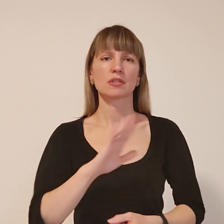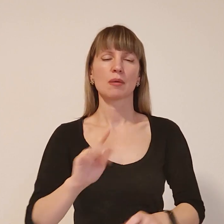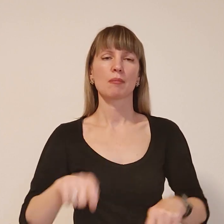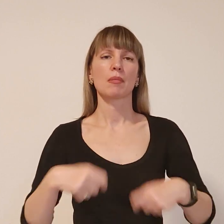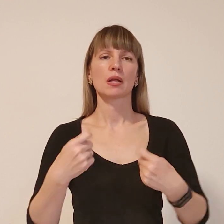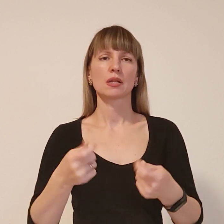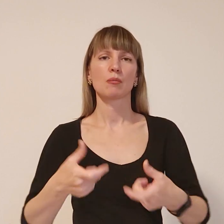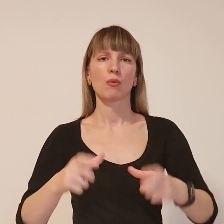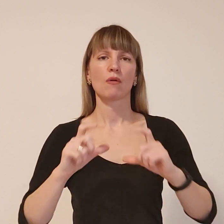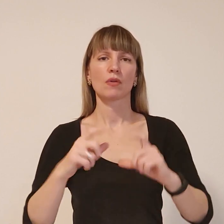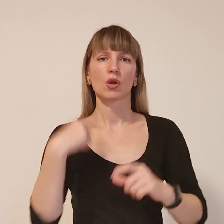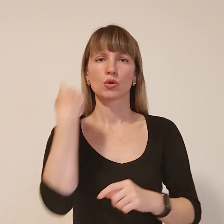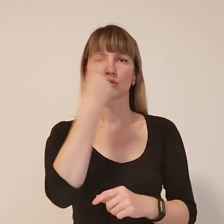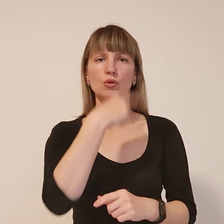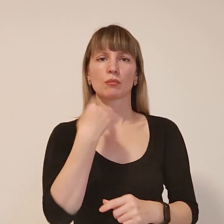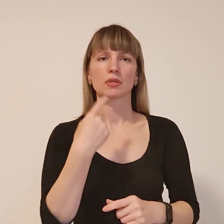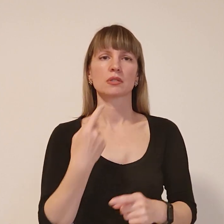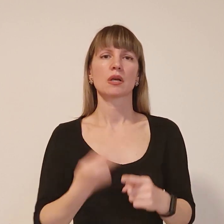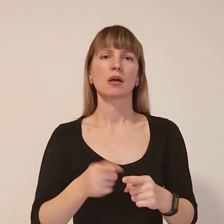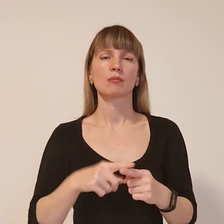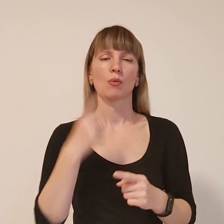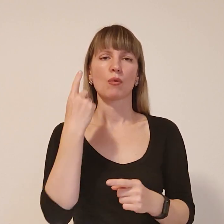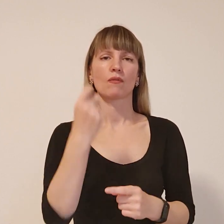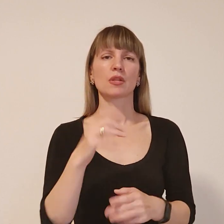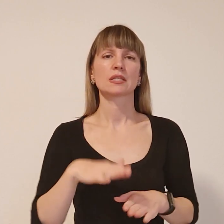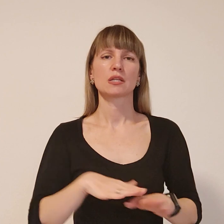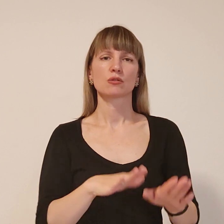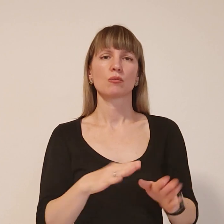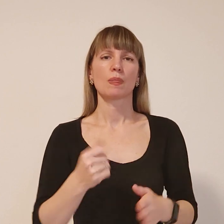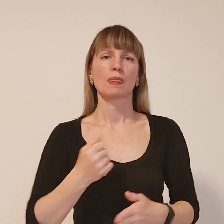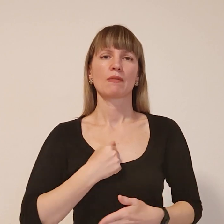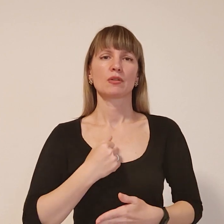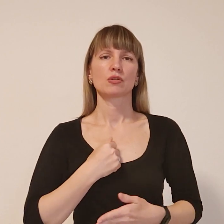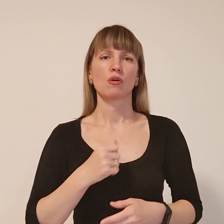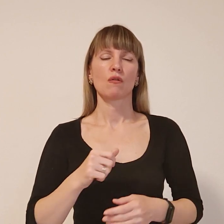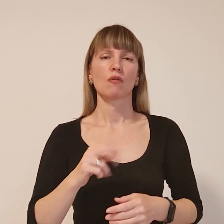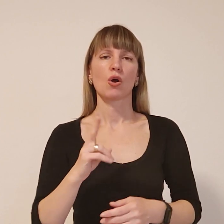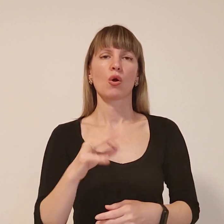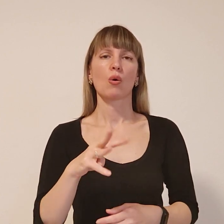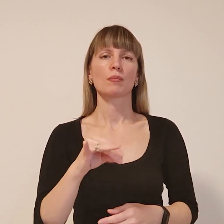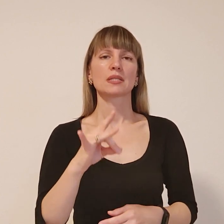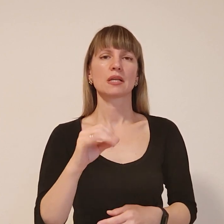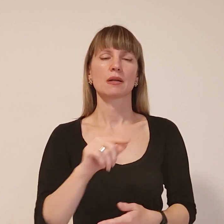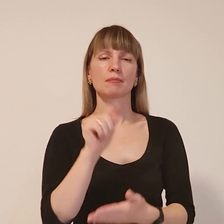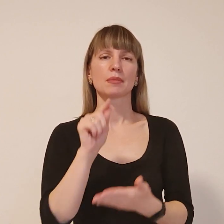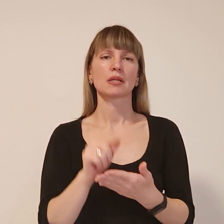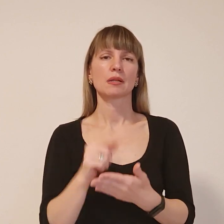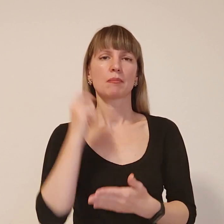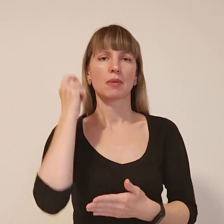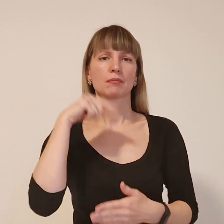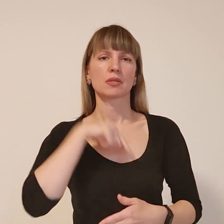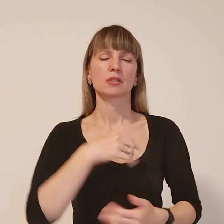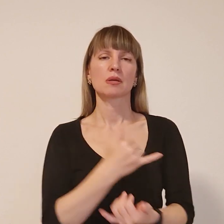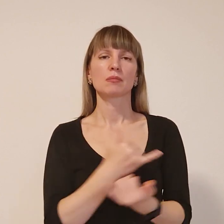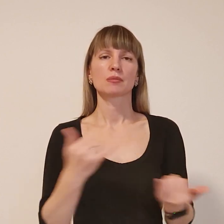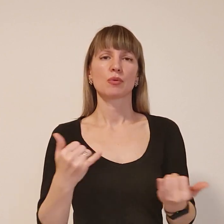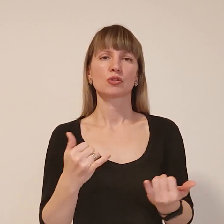повістку особисто. Про це повідомив заступник військового комісара із питань морально-психологічного забезпечення Андрій